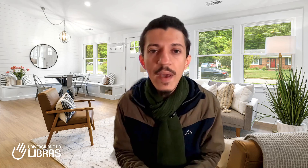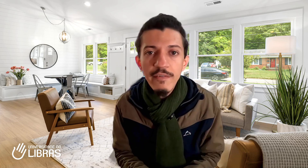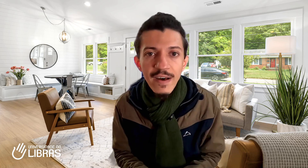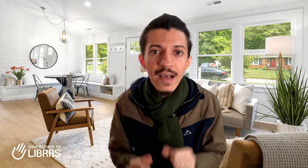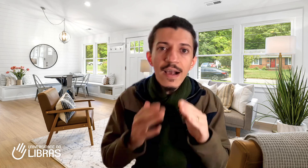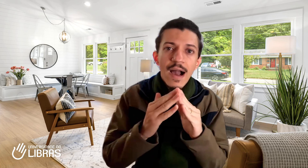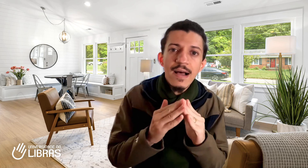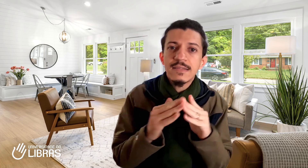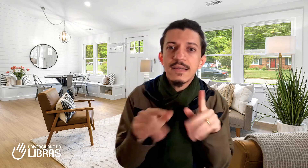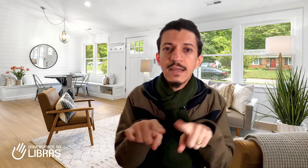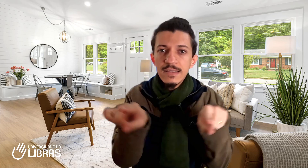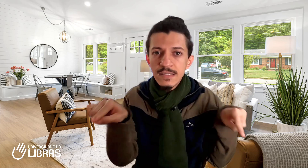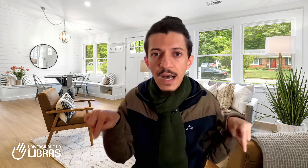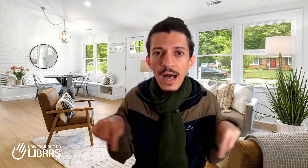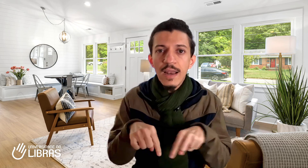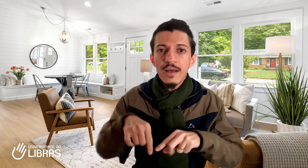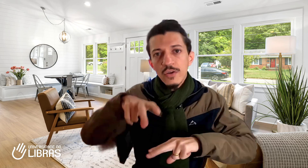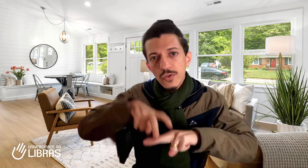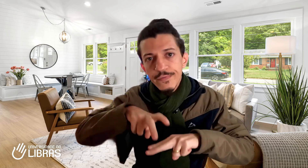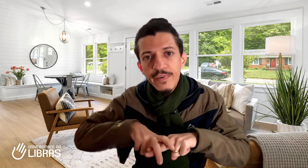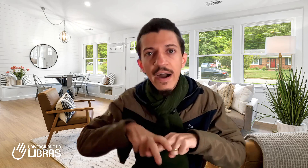que fala a casa, sala, sofá,